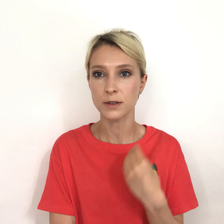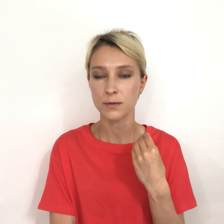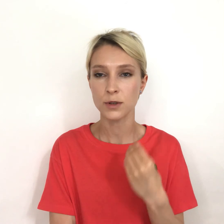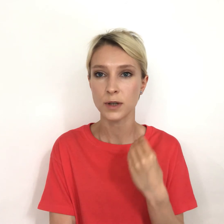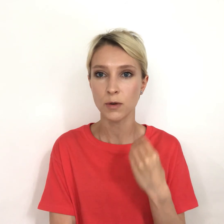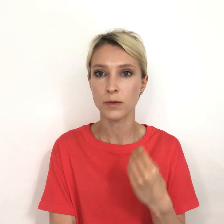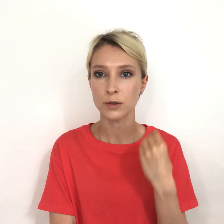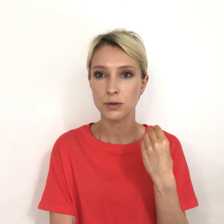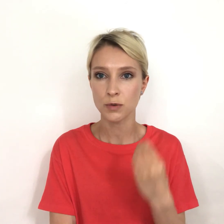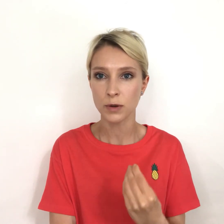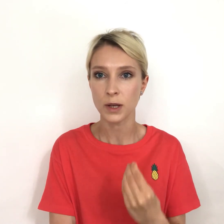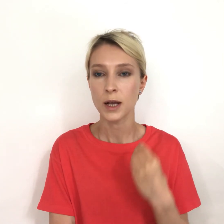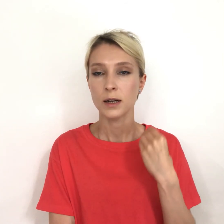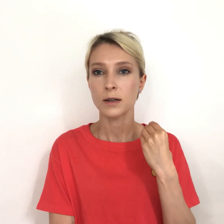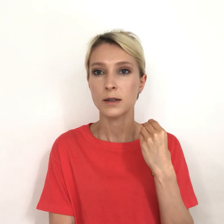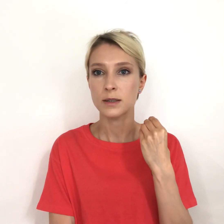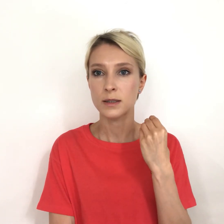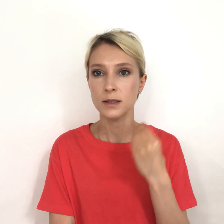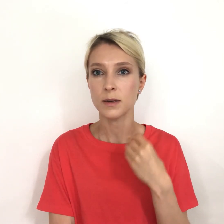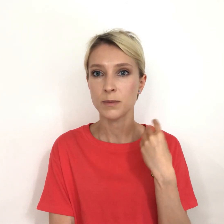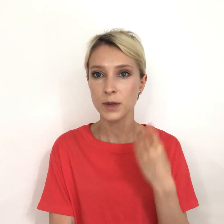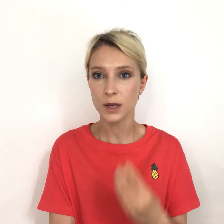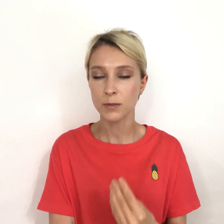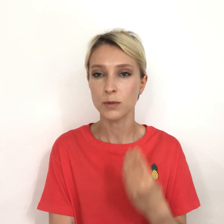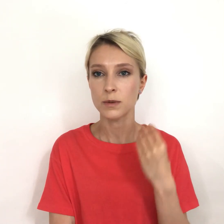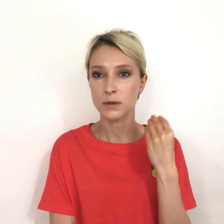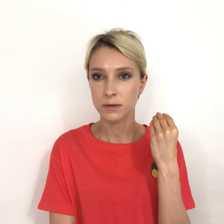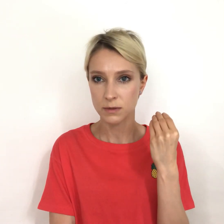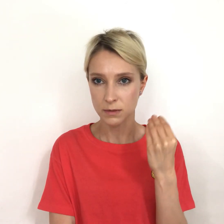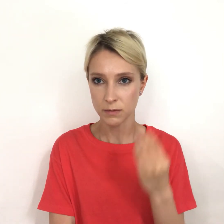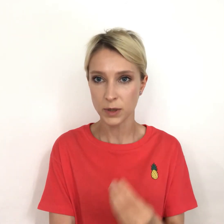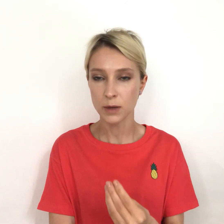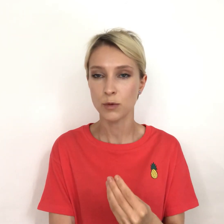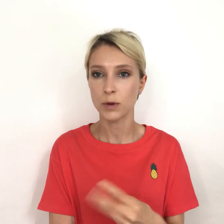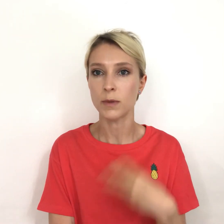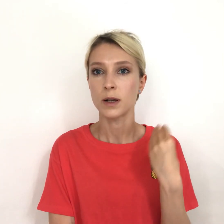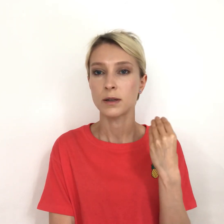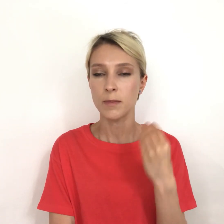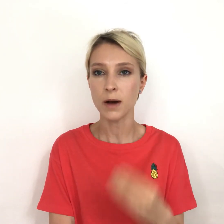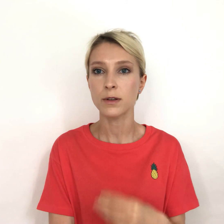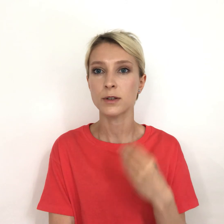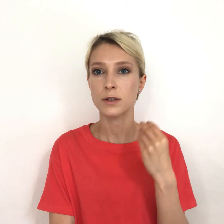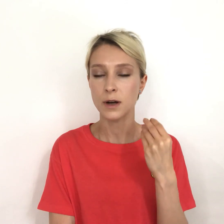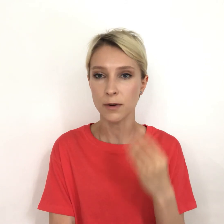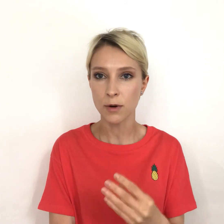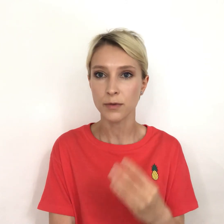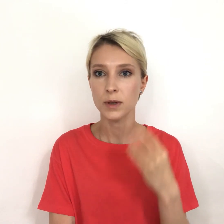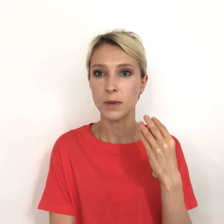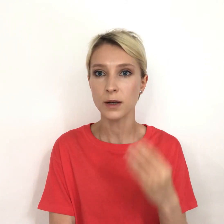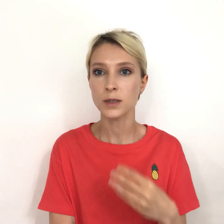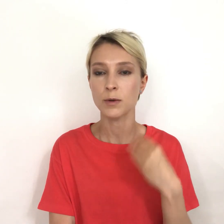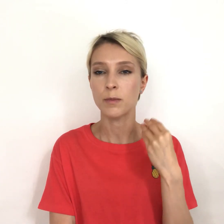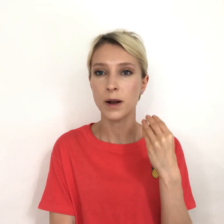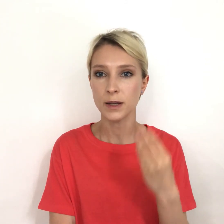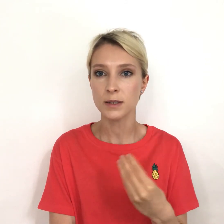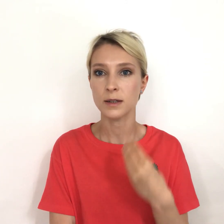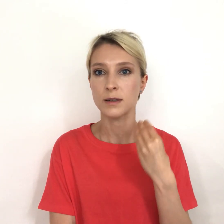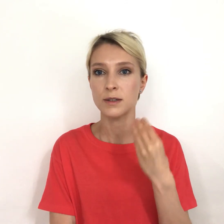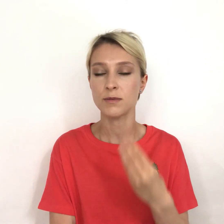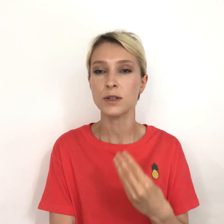свой здоровый рацион с минимумом добавленных сахаров и максимумом полезных, действительно